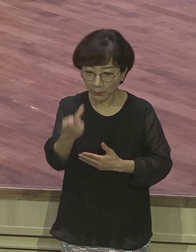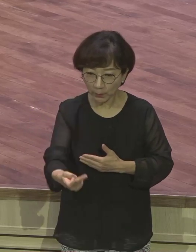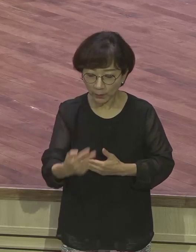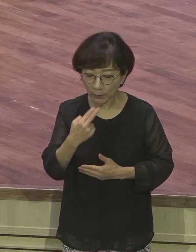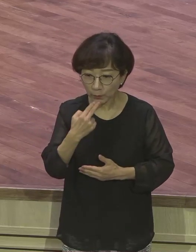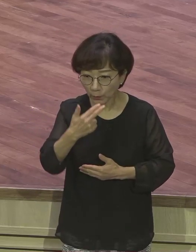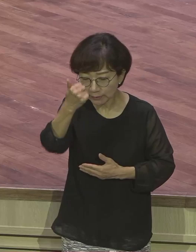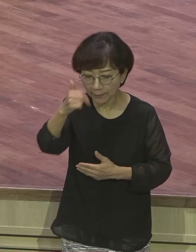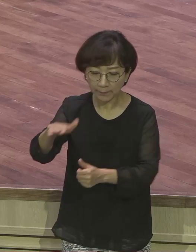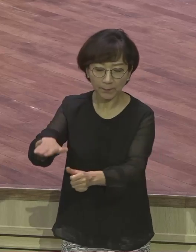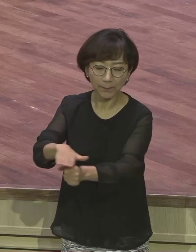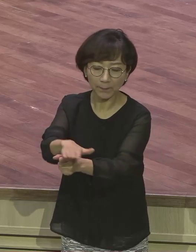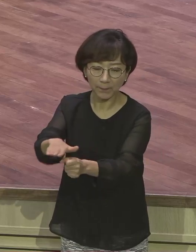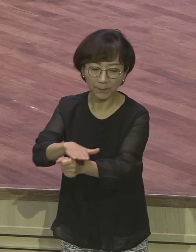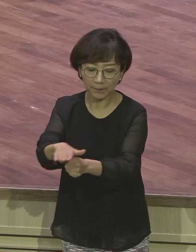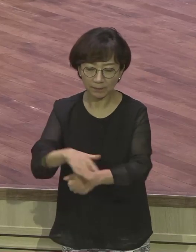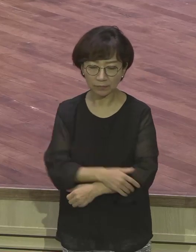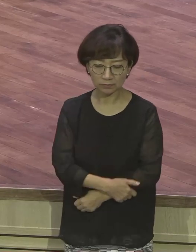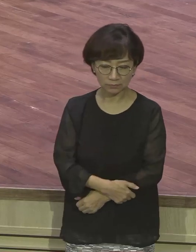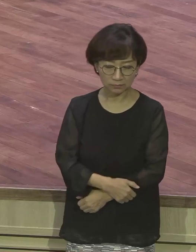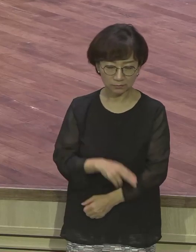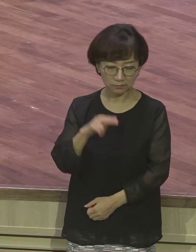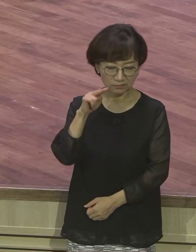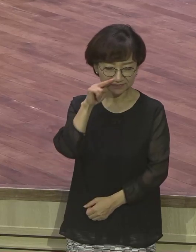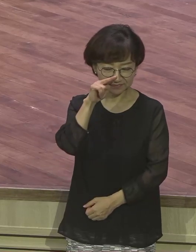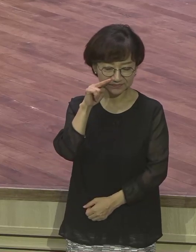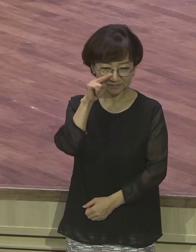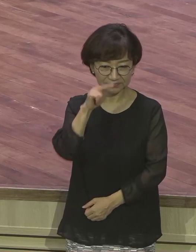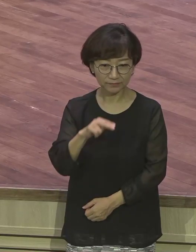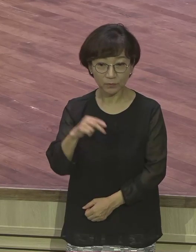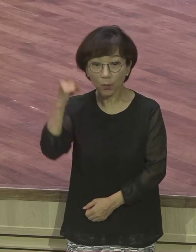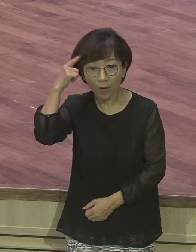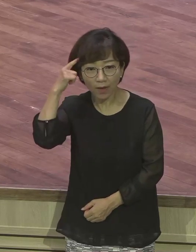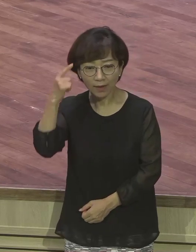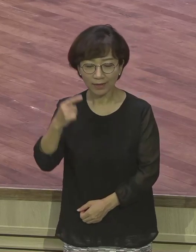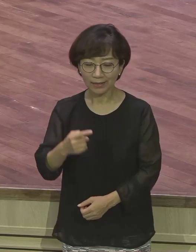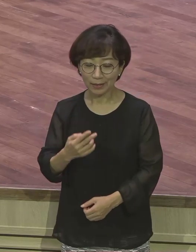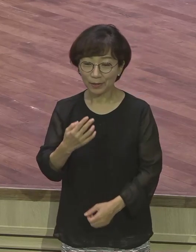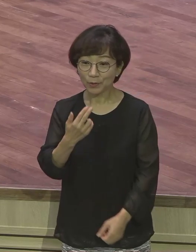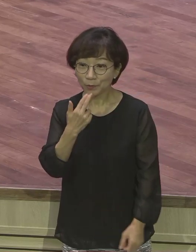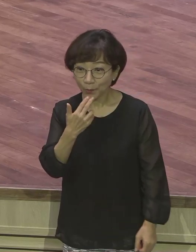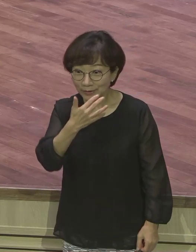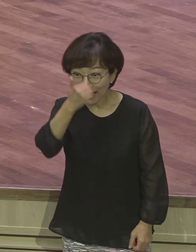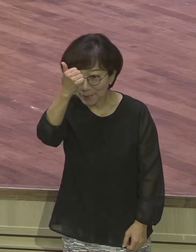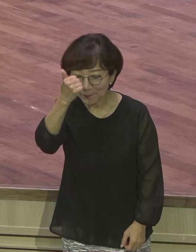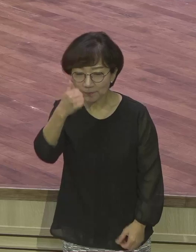요셉만 편해하나 요셉만 옷을 따로 입혔어요. 요셉만 자주 좋은 그러니까